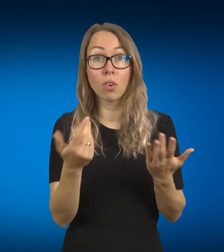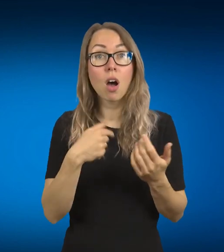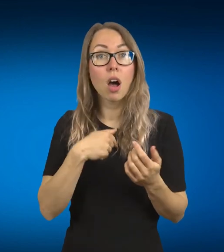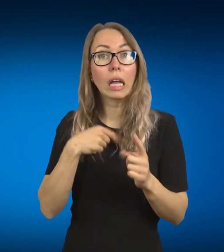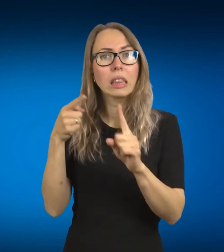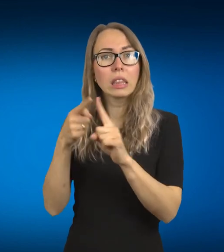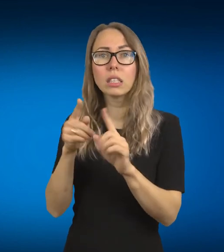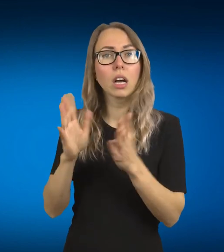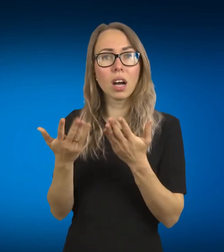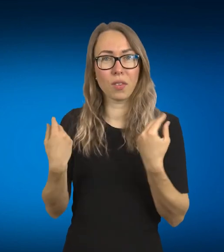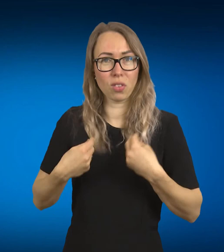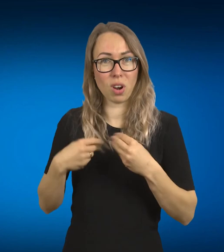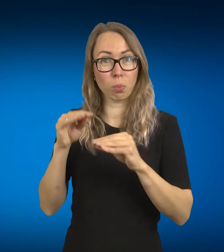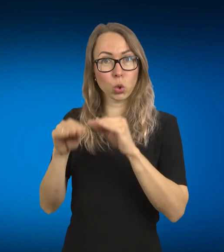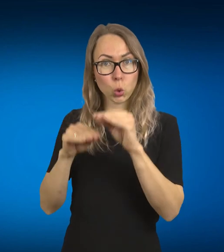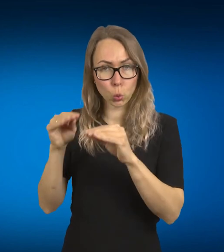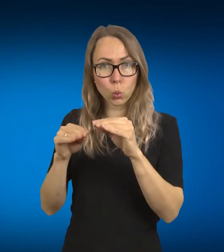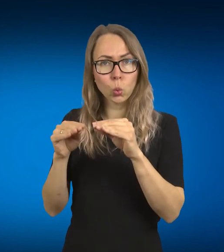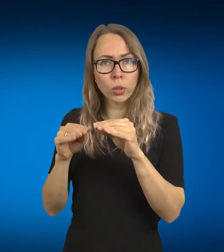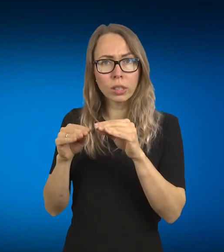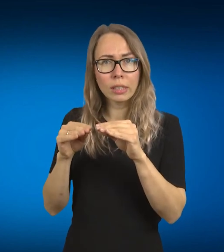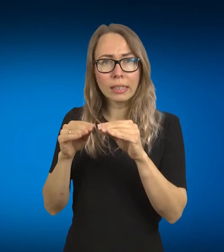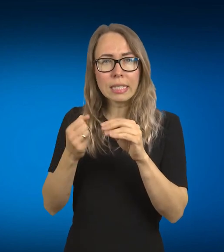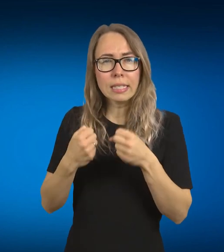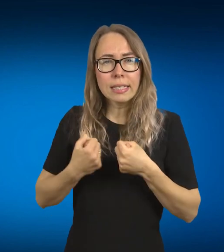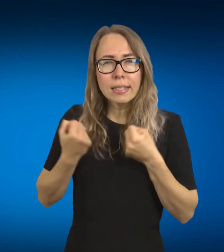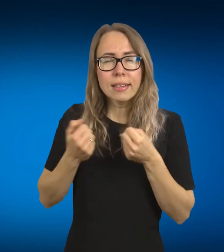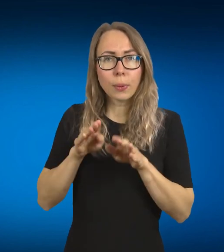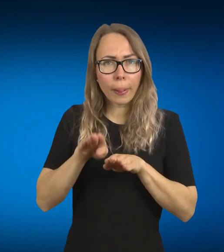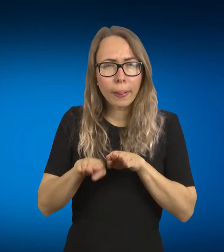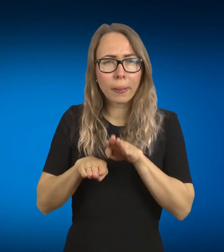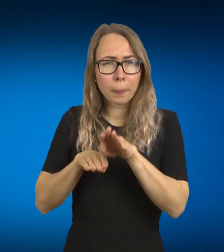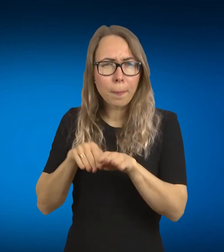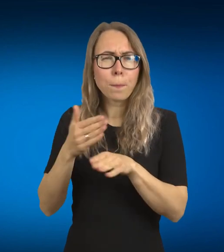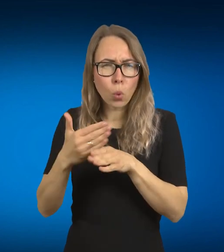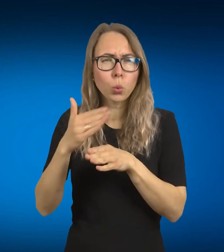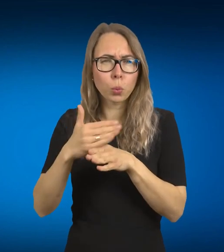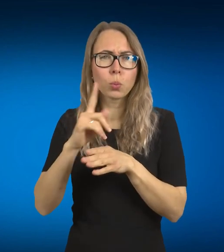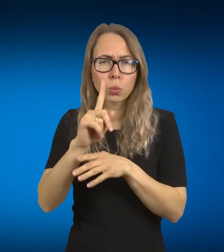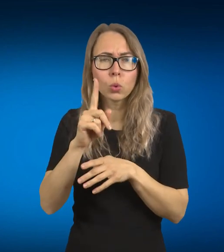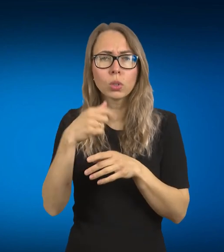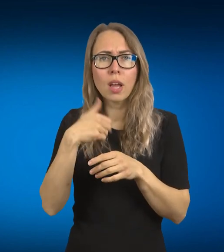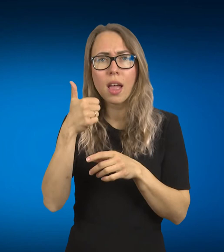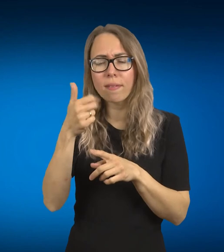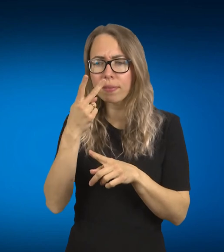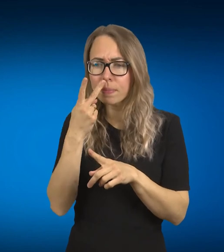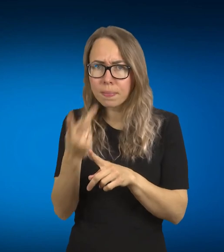mažais žingsneliais, bet judom tą tvarumo kryptimi ir drabužiam